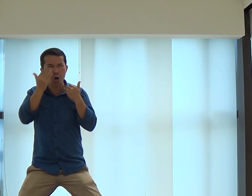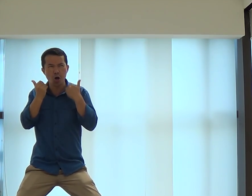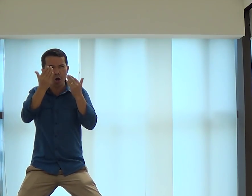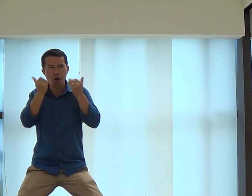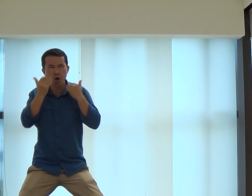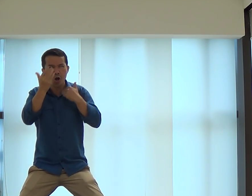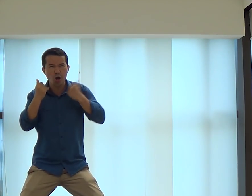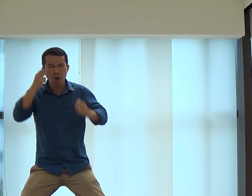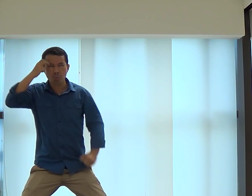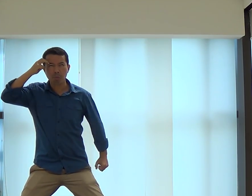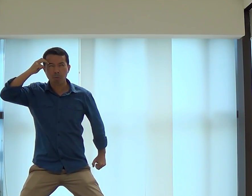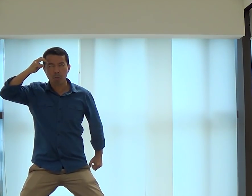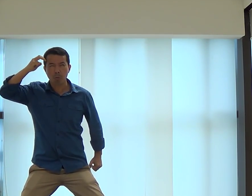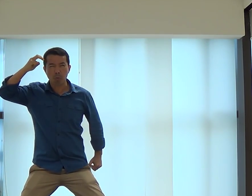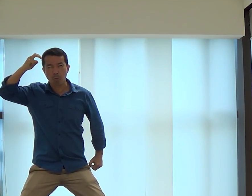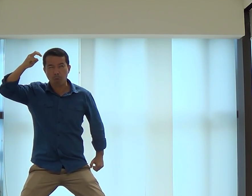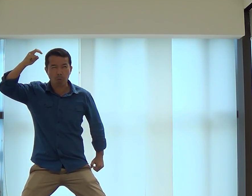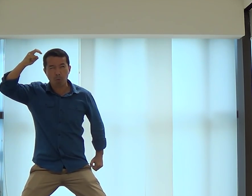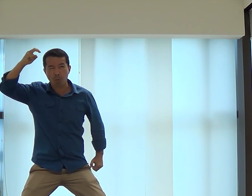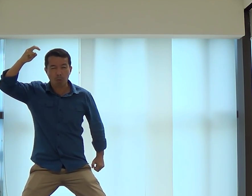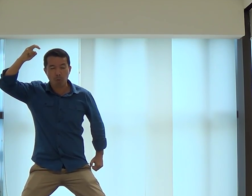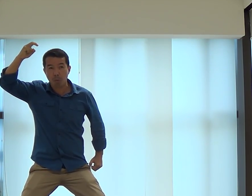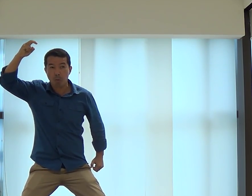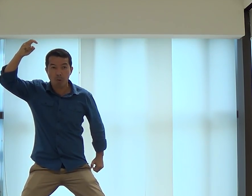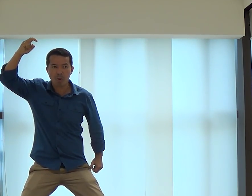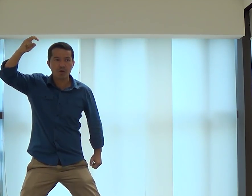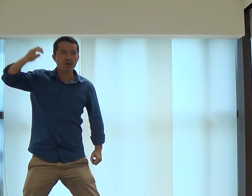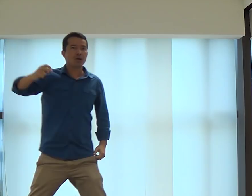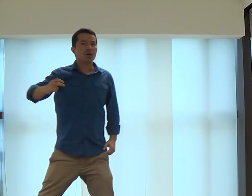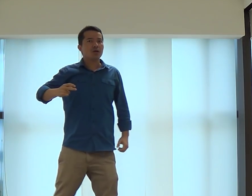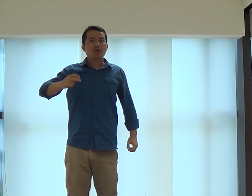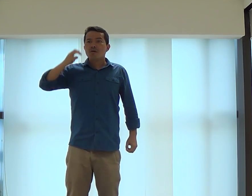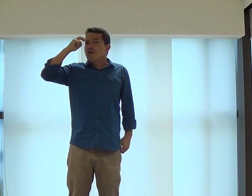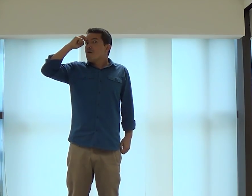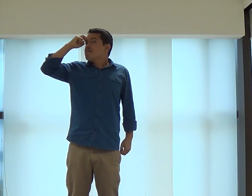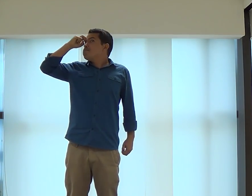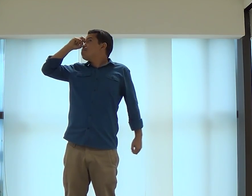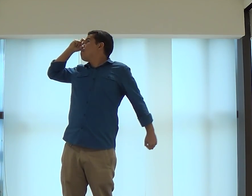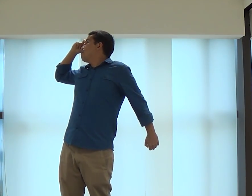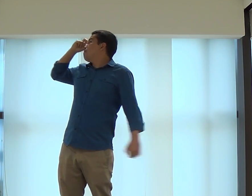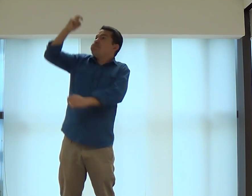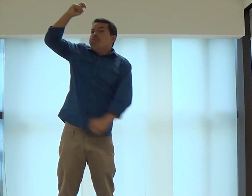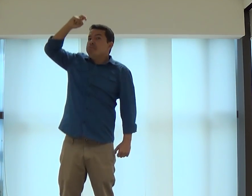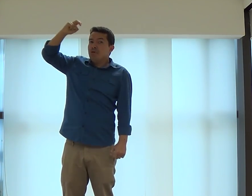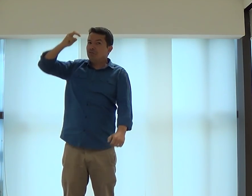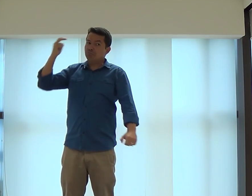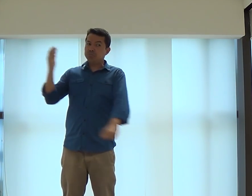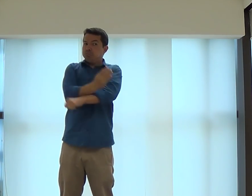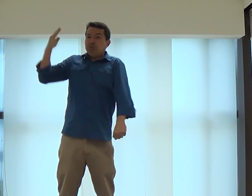foi o mesmo que Davi fazia incopiável e começando a ficar inteligente igual ele. E ficou muito inteligente.